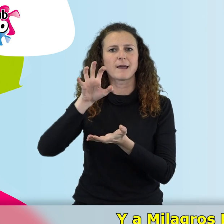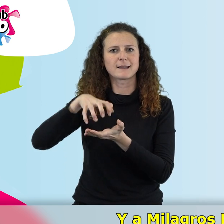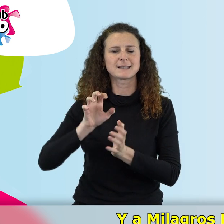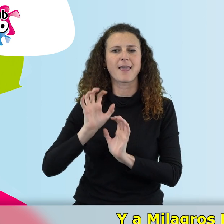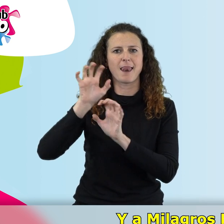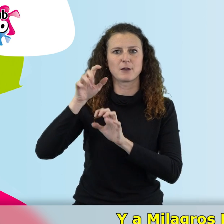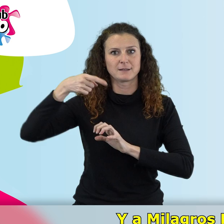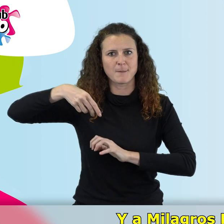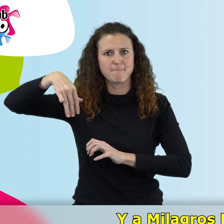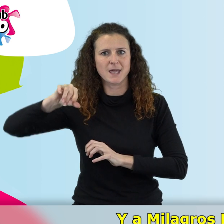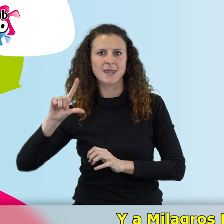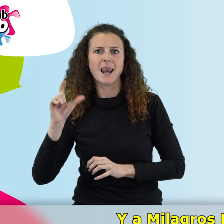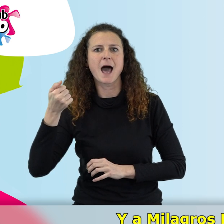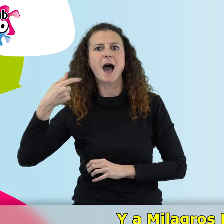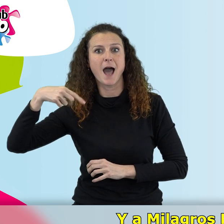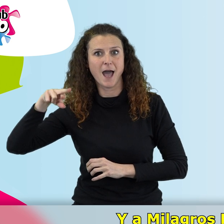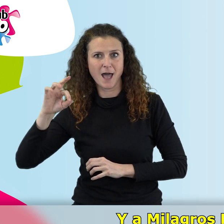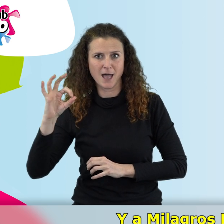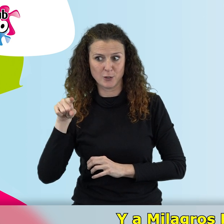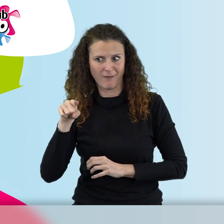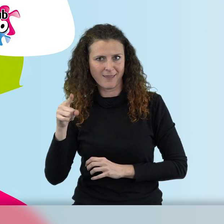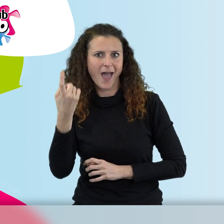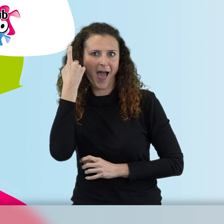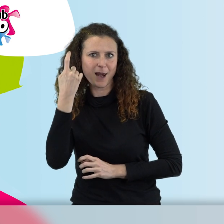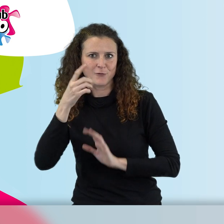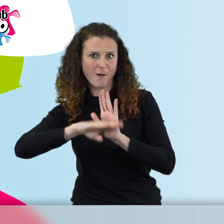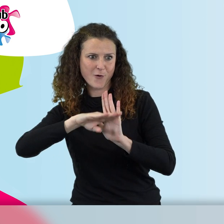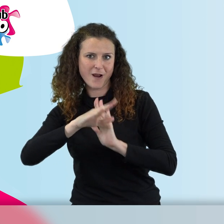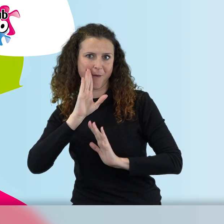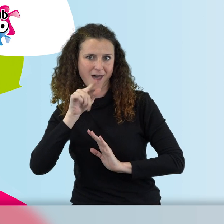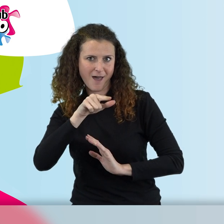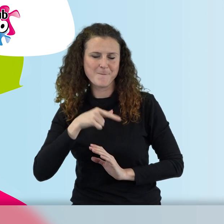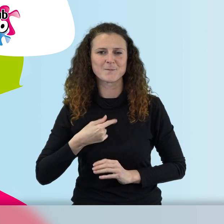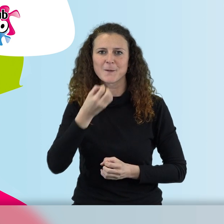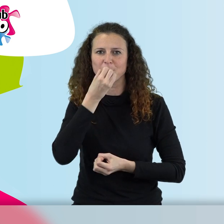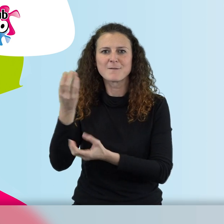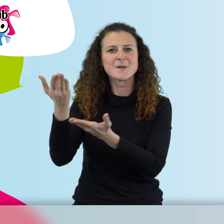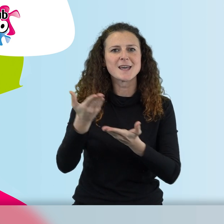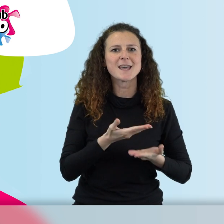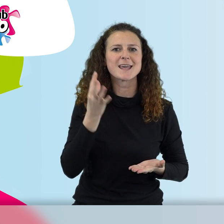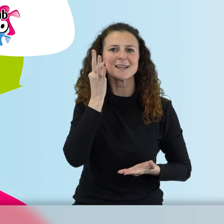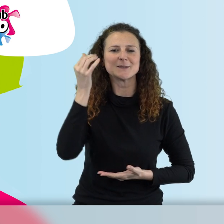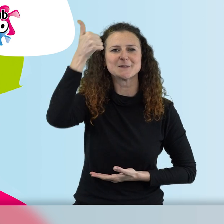Milagros Pinilla, alumna de este mismo programa. Bienvenidos y bienvenidas.